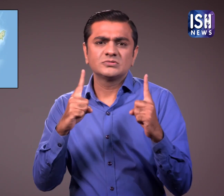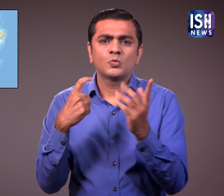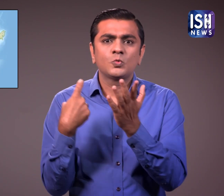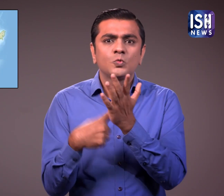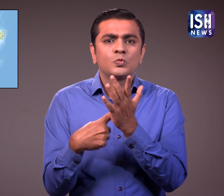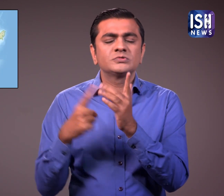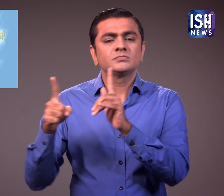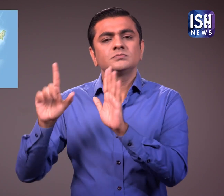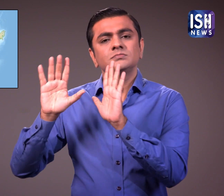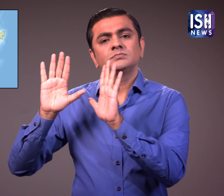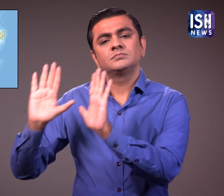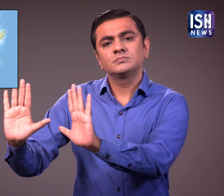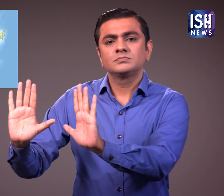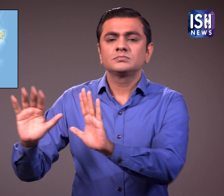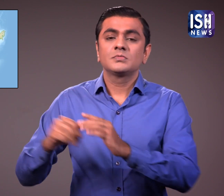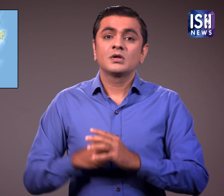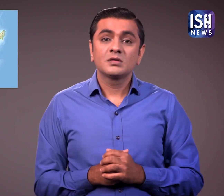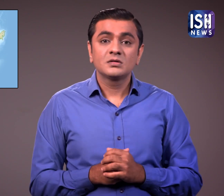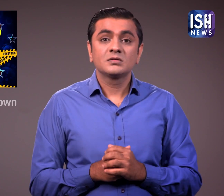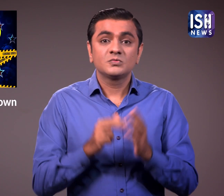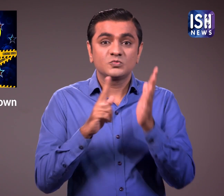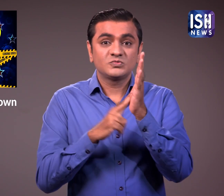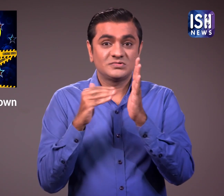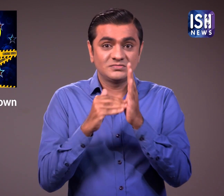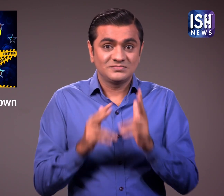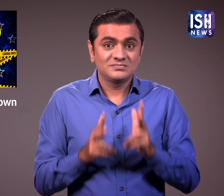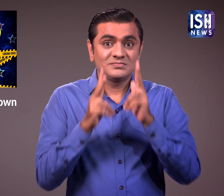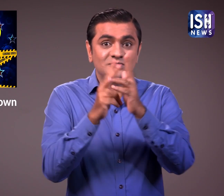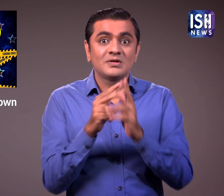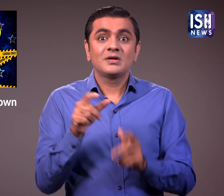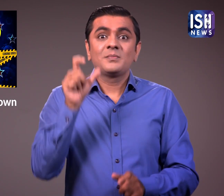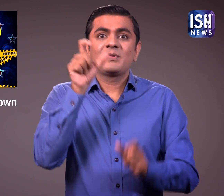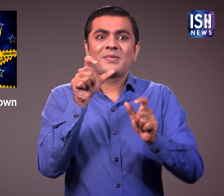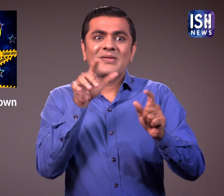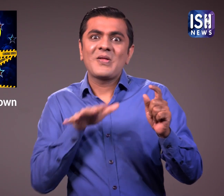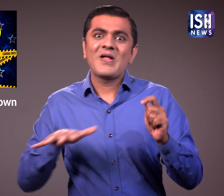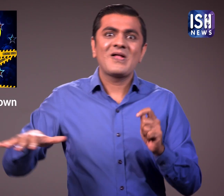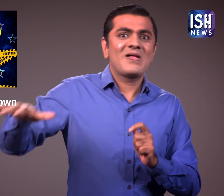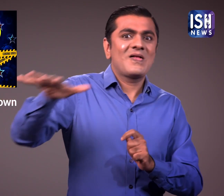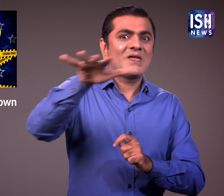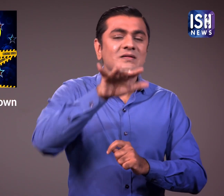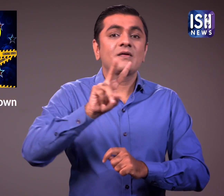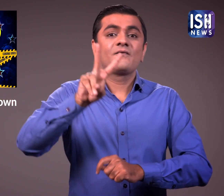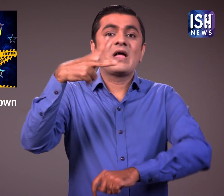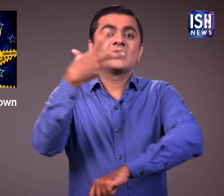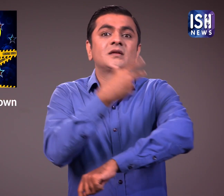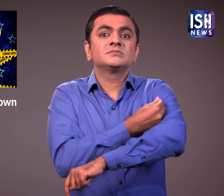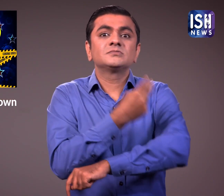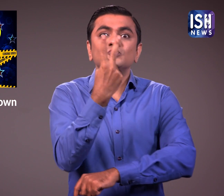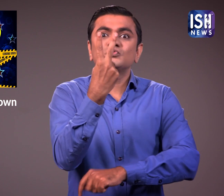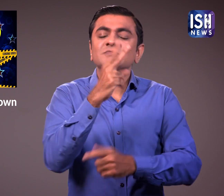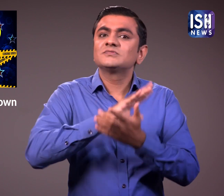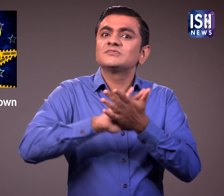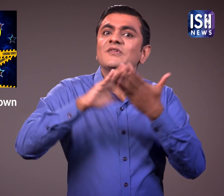है। देश ने केवल 20 प्रतीशत आबादी को पूरी तरह से टीका लगाया